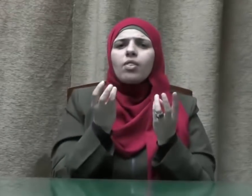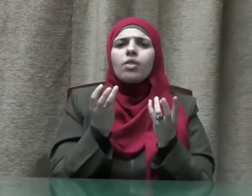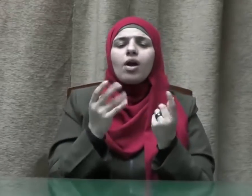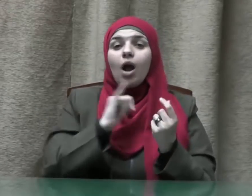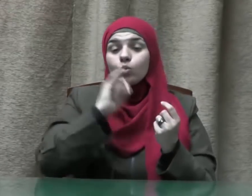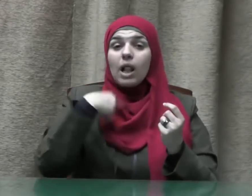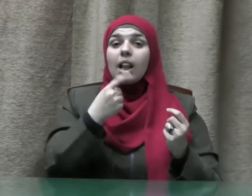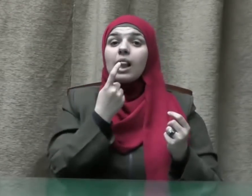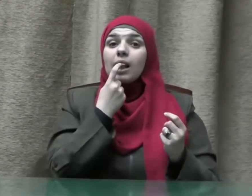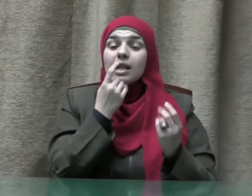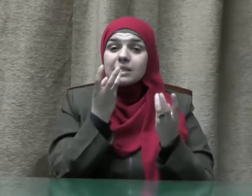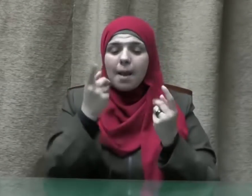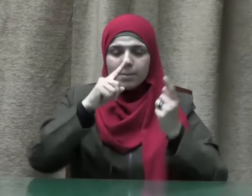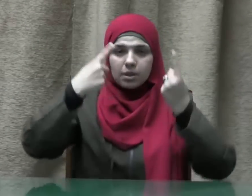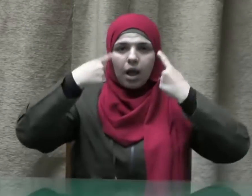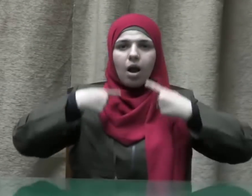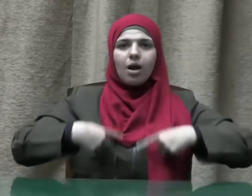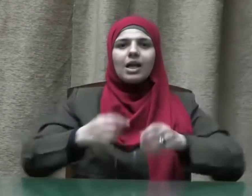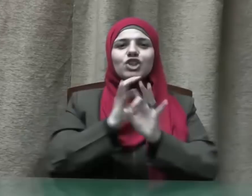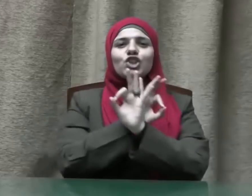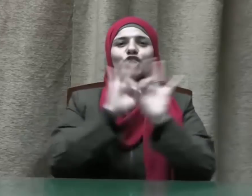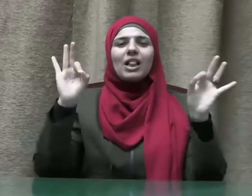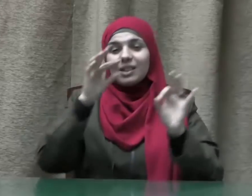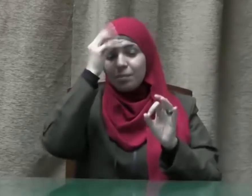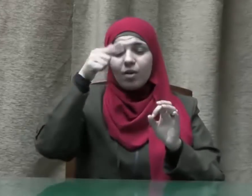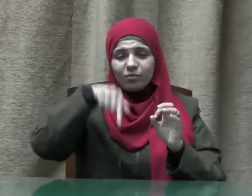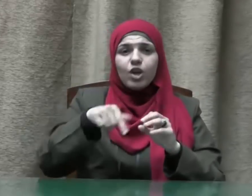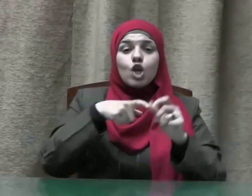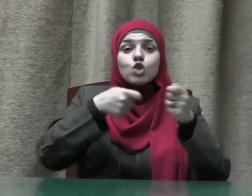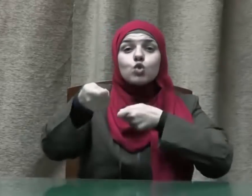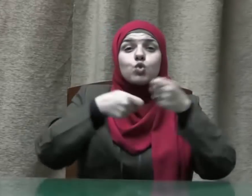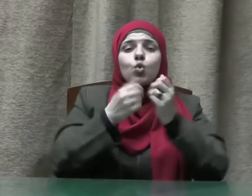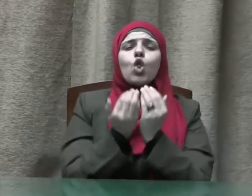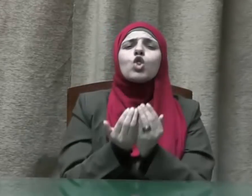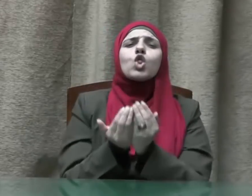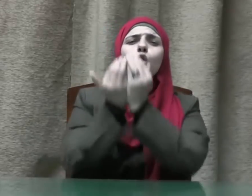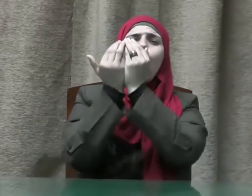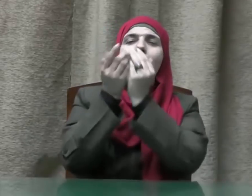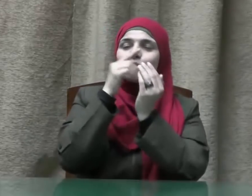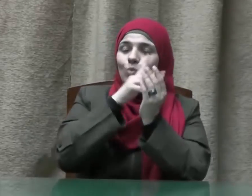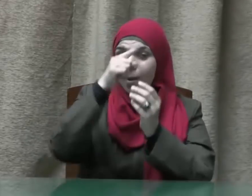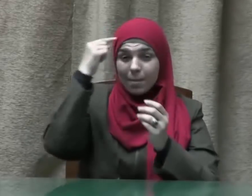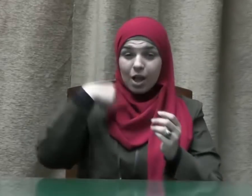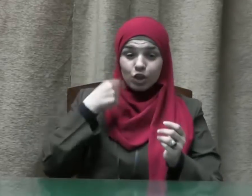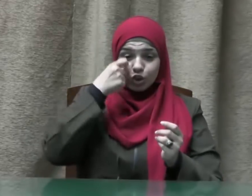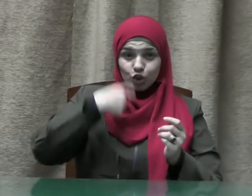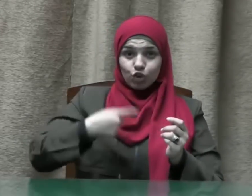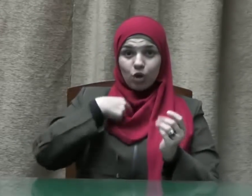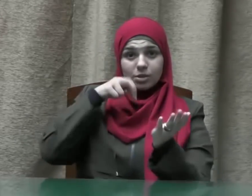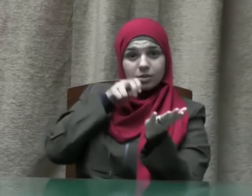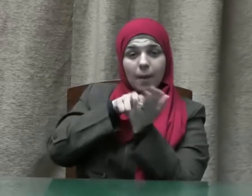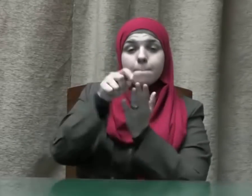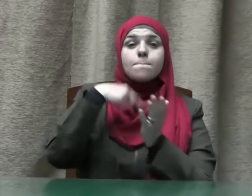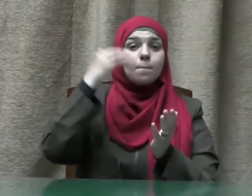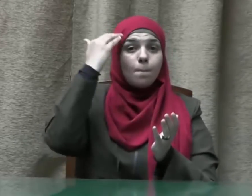والجوارح فللسوق دعاء يقوله المسلم أو المسلمة قبل